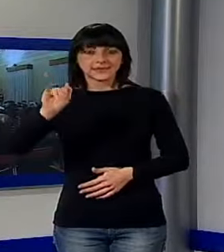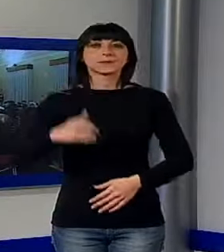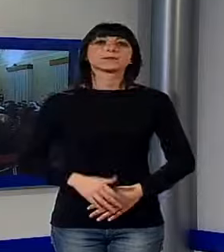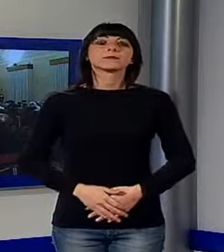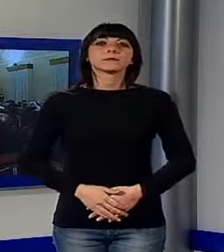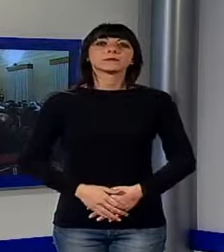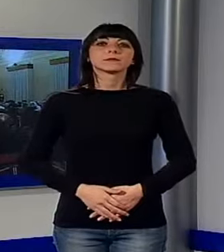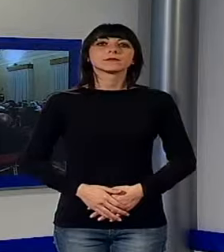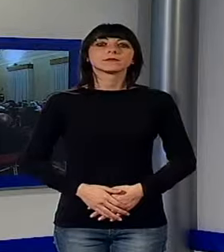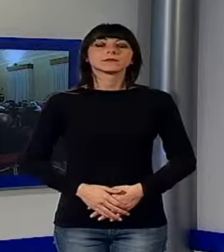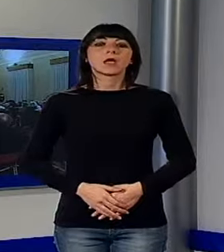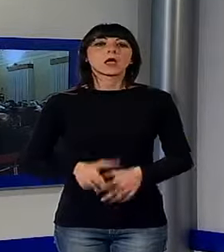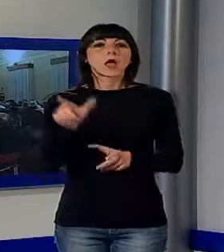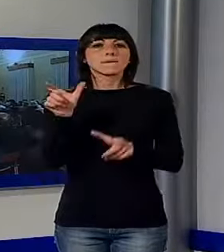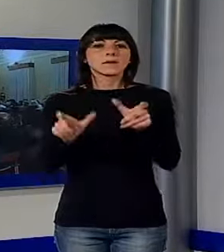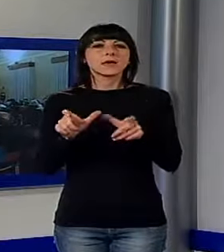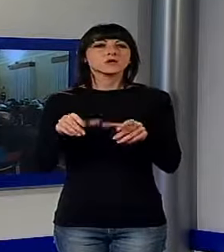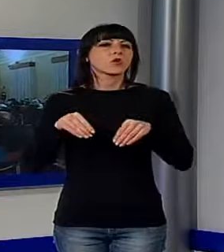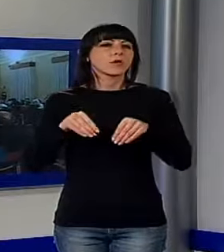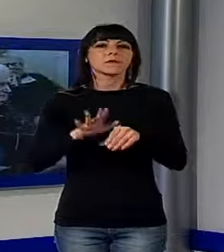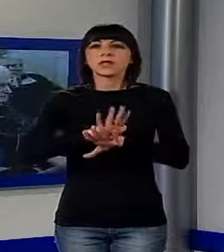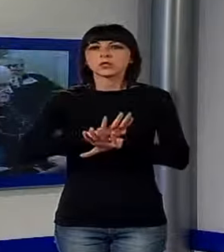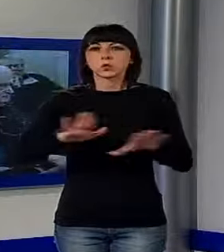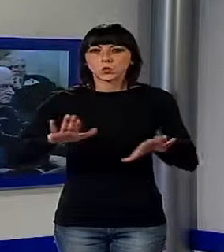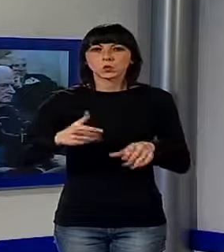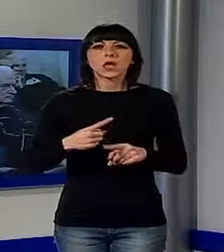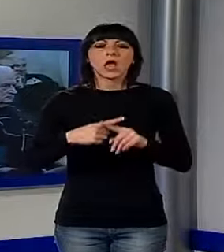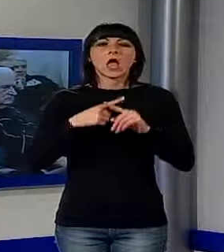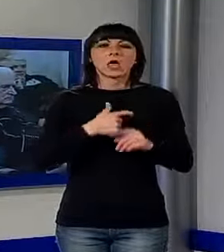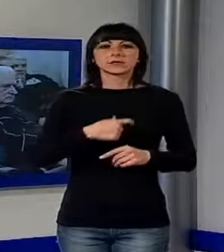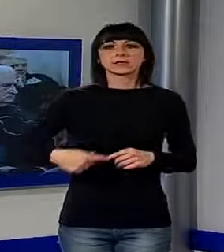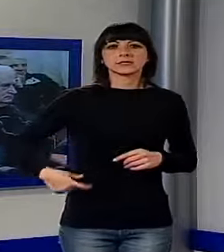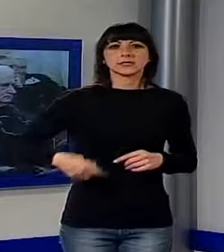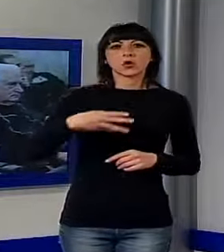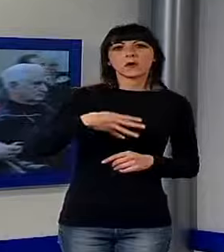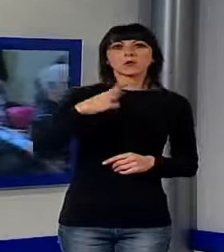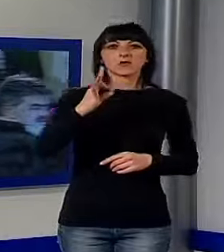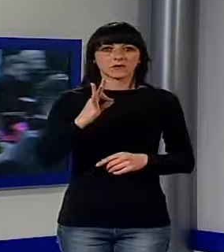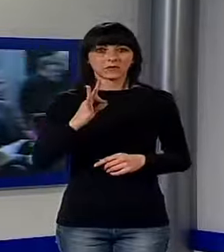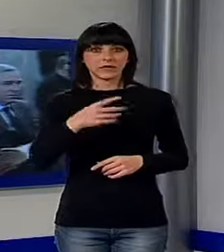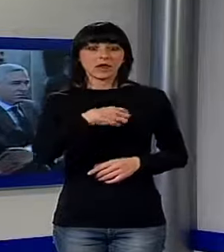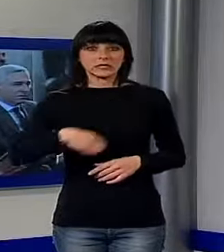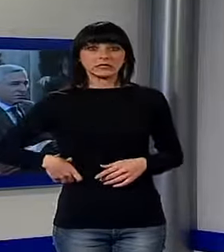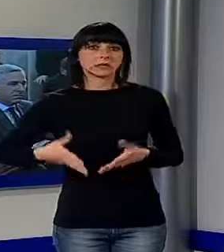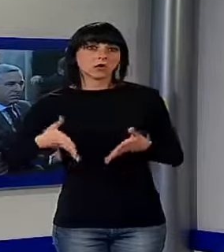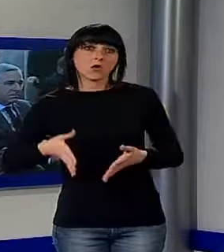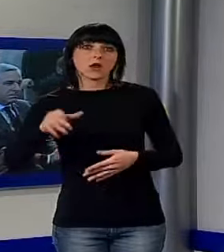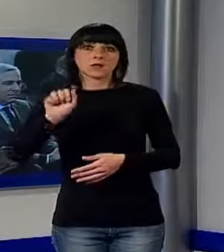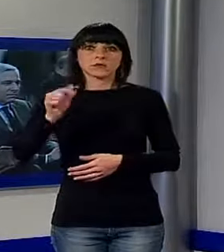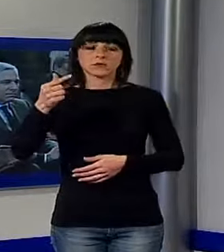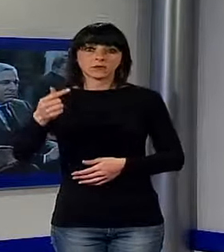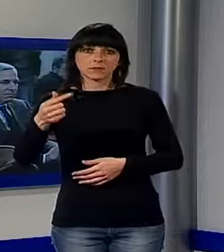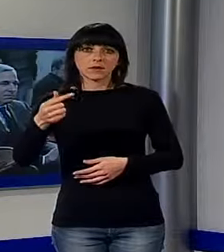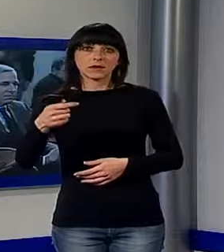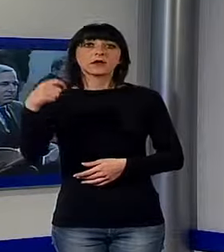C'erano davvero tutte le sue vittime più illustri, dall'ex sindaco di Lucca Mauro Favilla all'attuale primo cittadino Alessandro